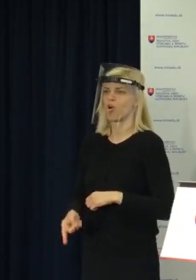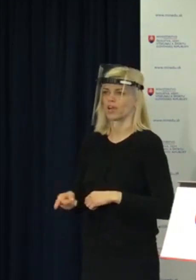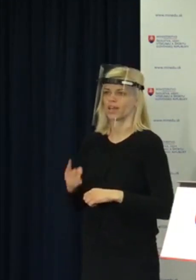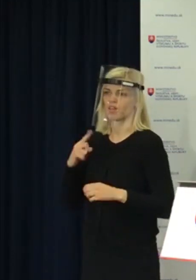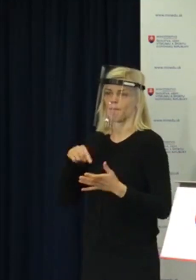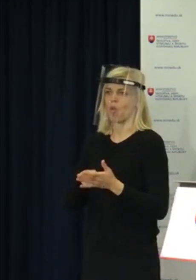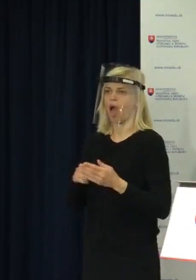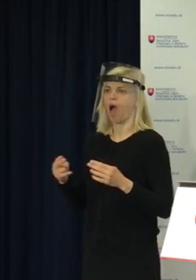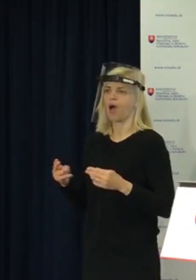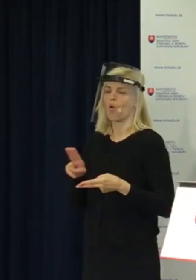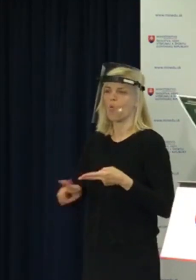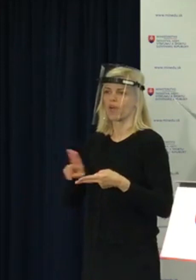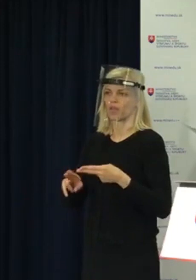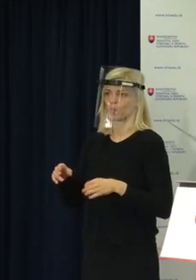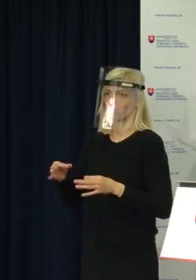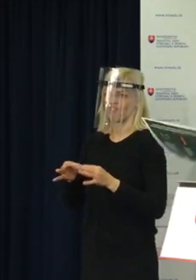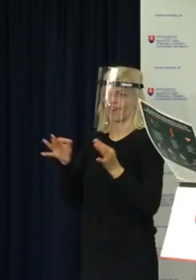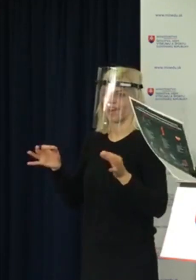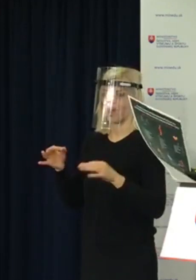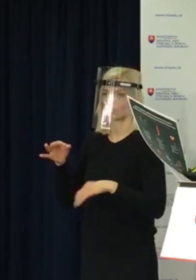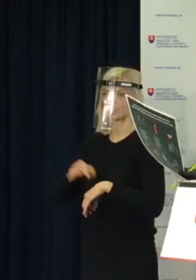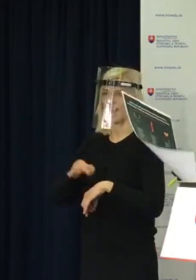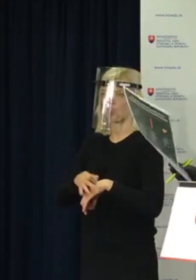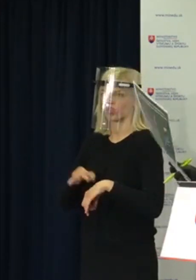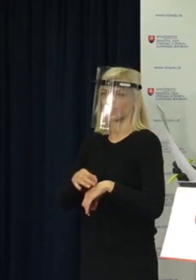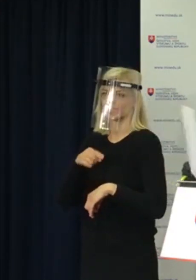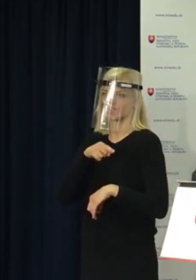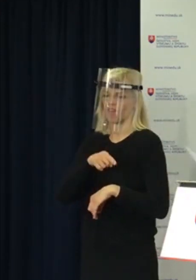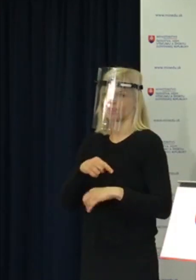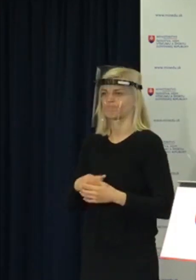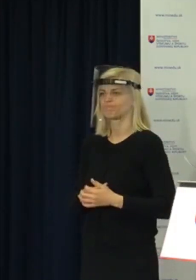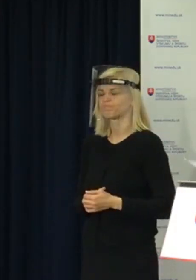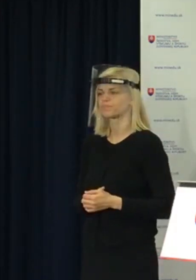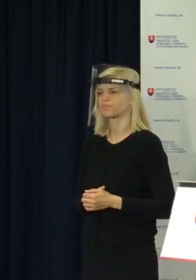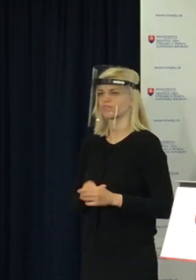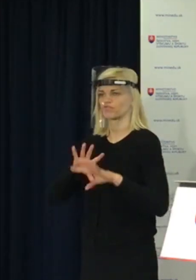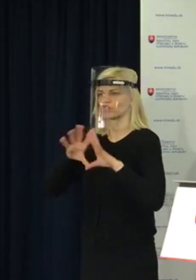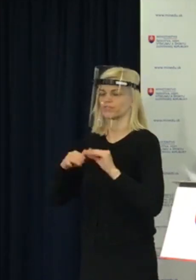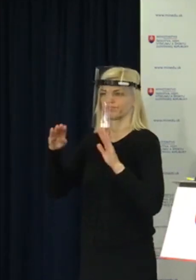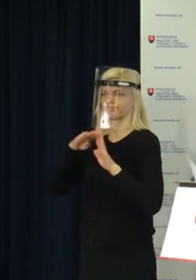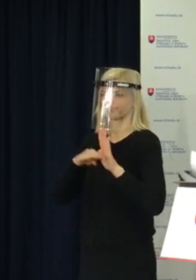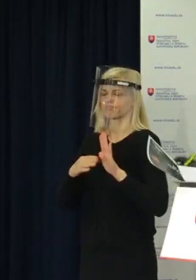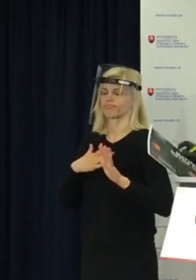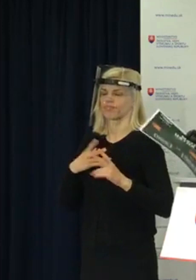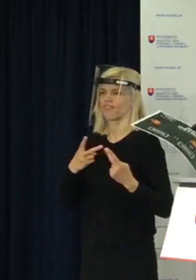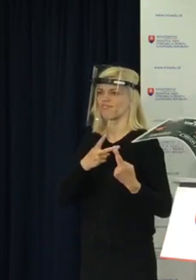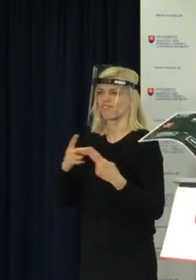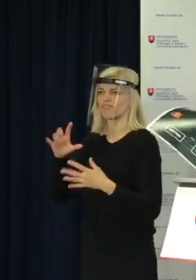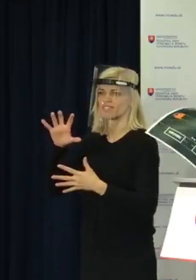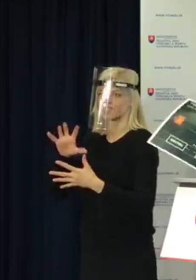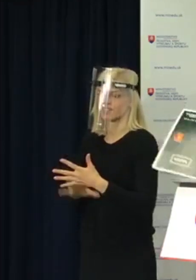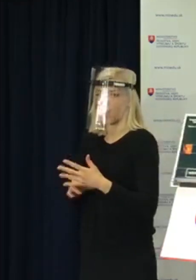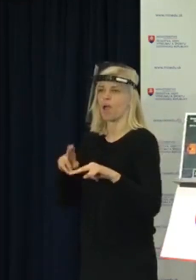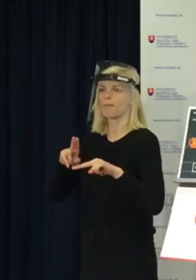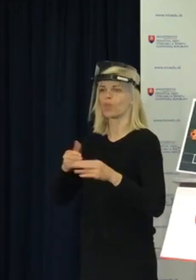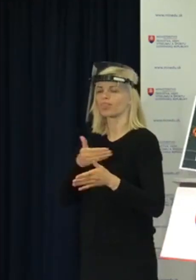prebiehať a akým spôsobom bude táto maturita teda uskutočnená aj na základe ostatných dokumentov, ktoré